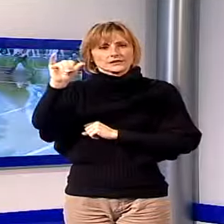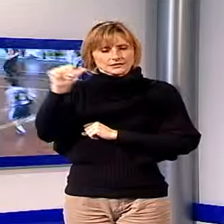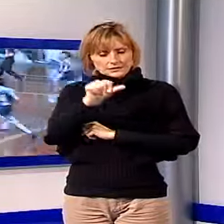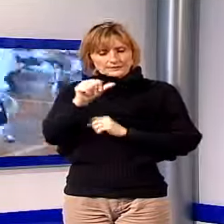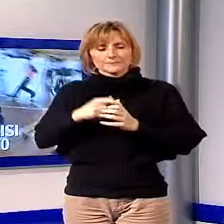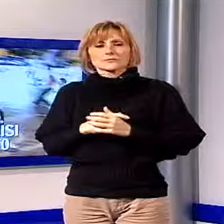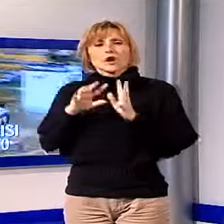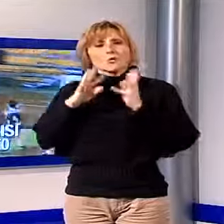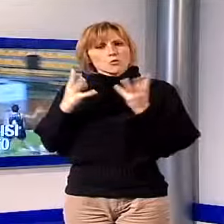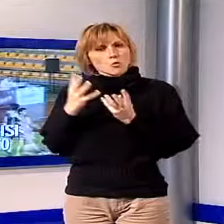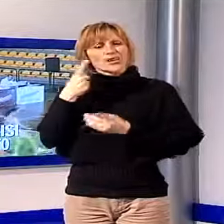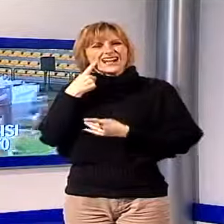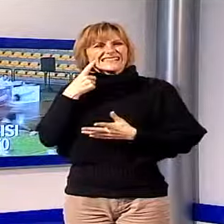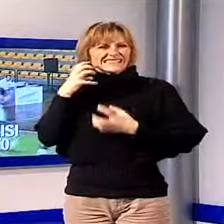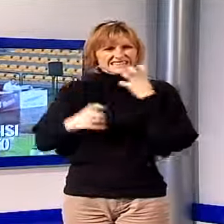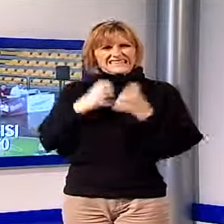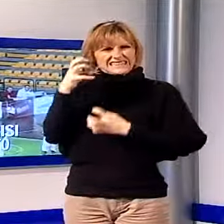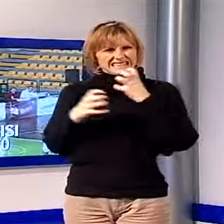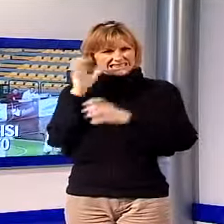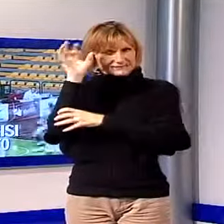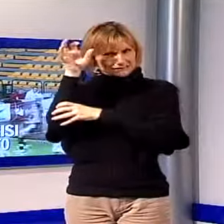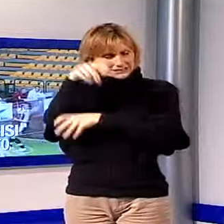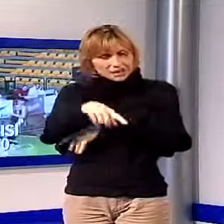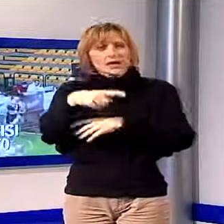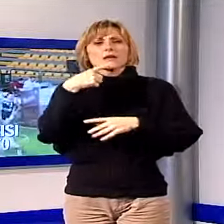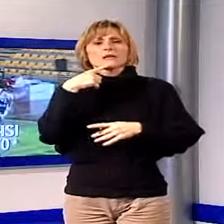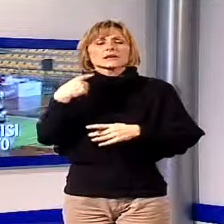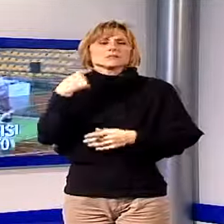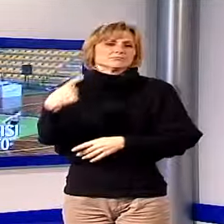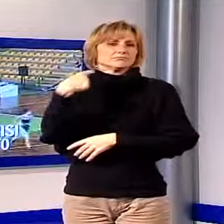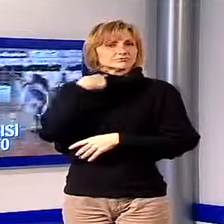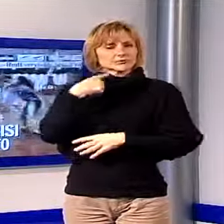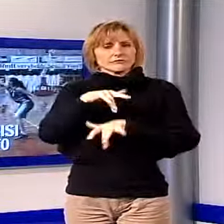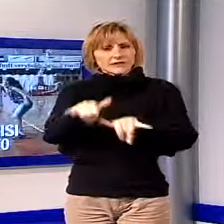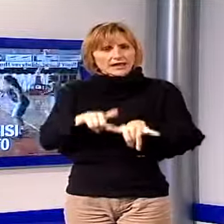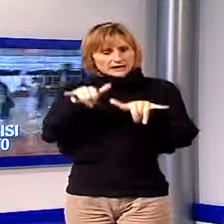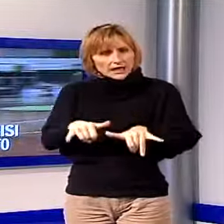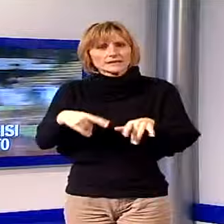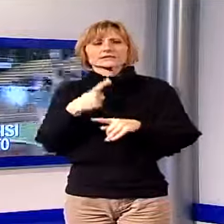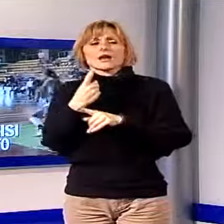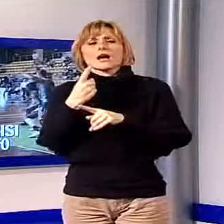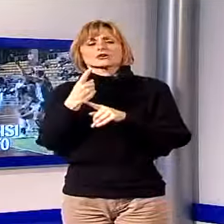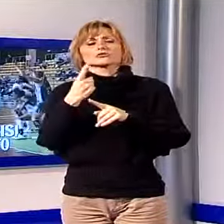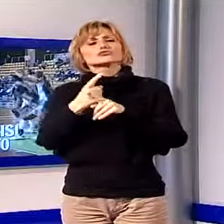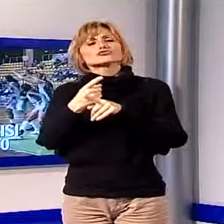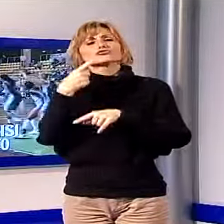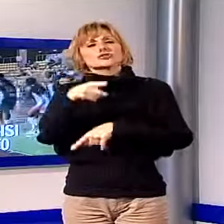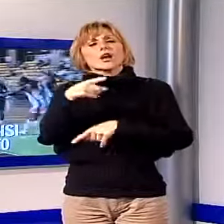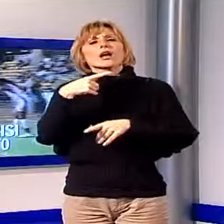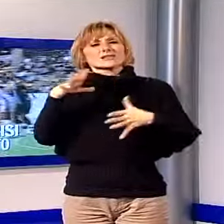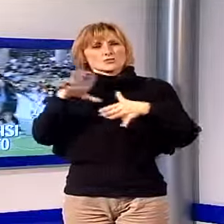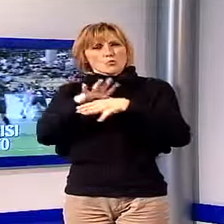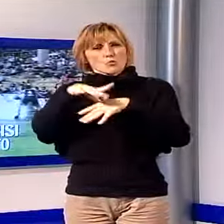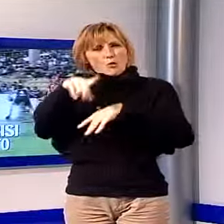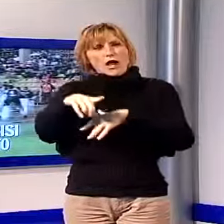Le mura in crisi urge un riscatto dopo le pesanti sconfitte di Venezia e Dumberti delle Biancorosse di Coccia e Diamanti chiamate